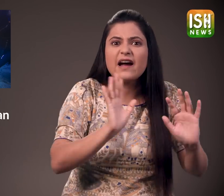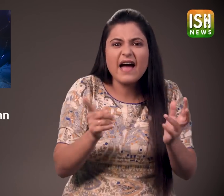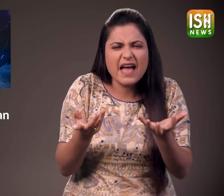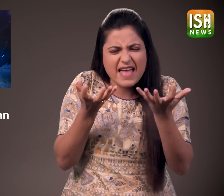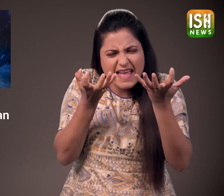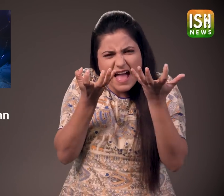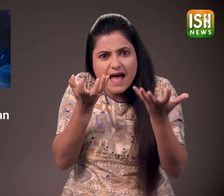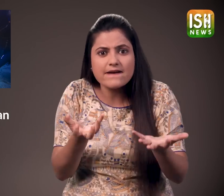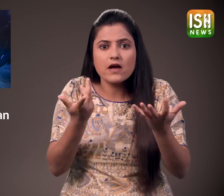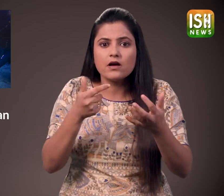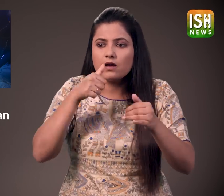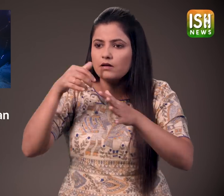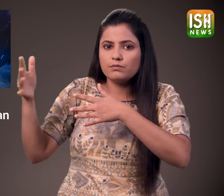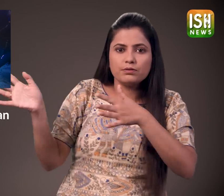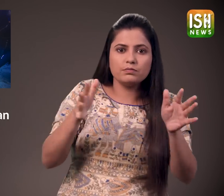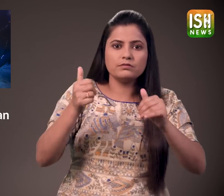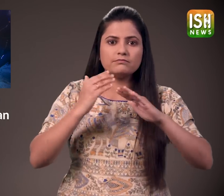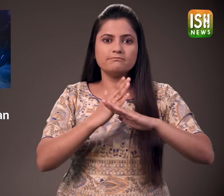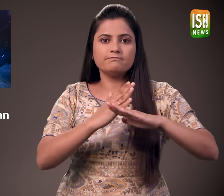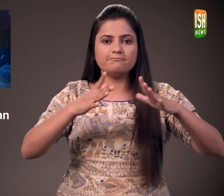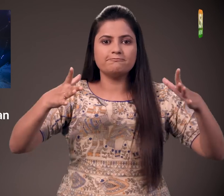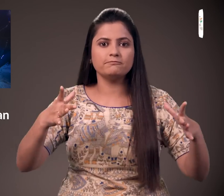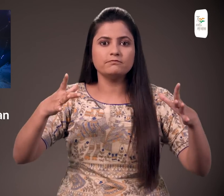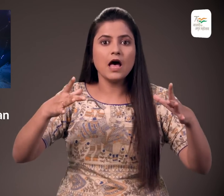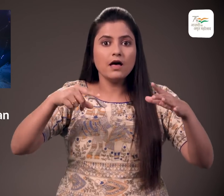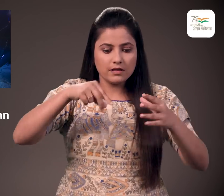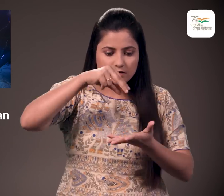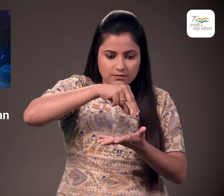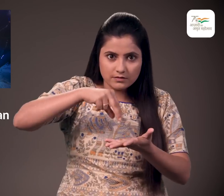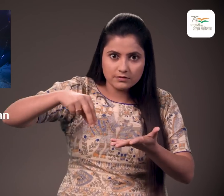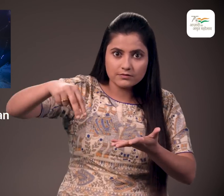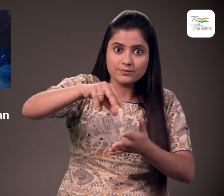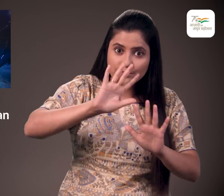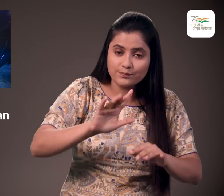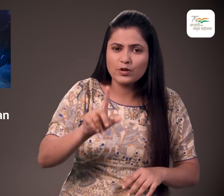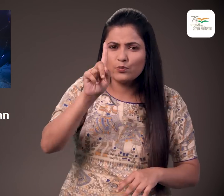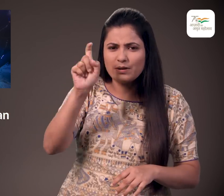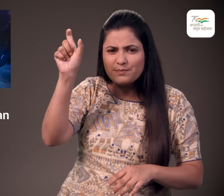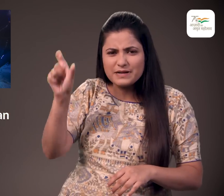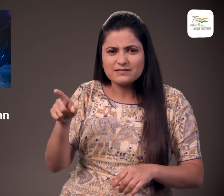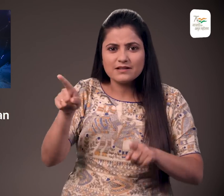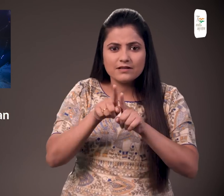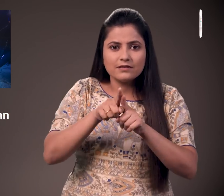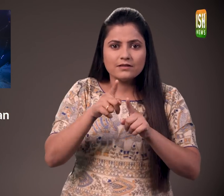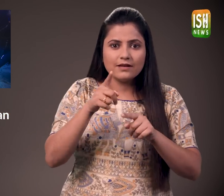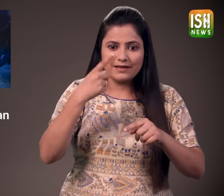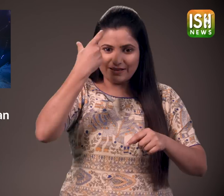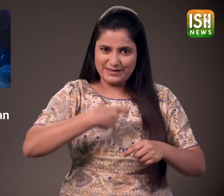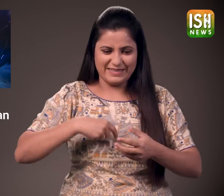थे तुकड़ो को एक भारी सामगरी से बनाया गया था ताकि वे पानी में ना दुले खिलारियों के साथ एक